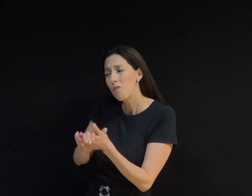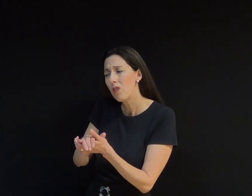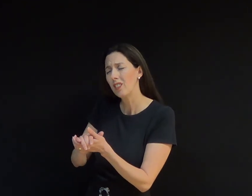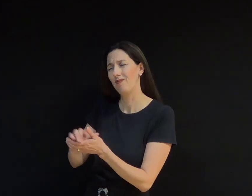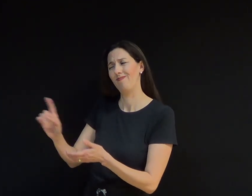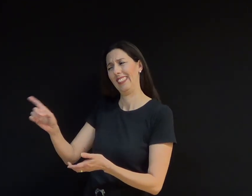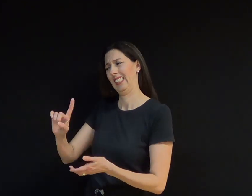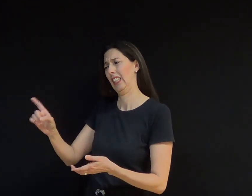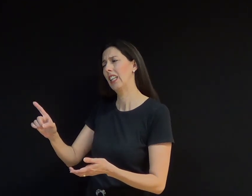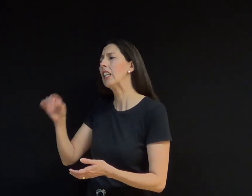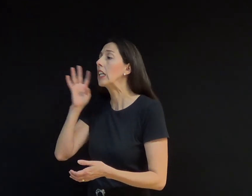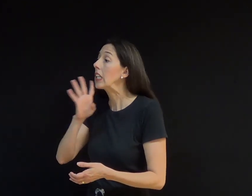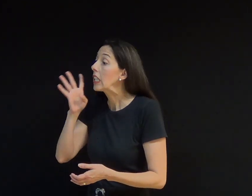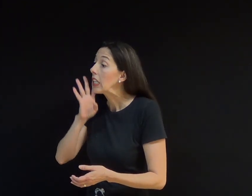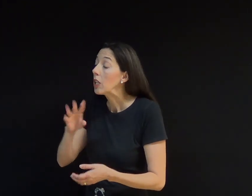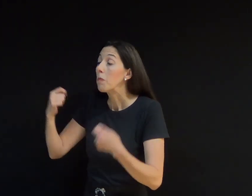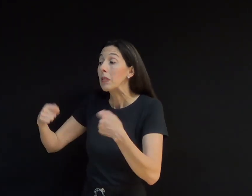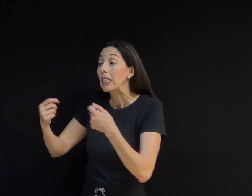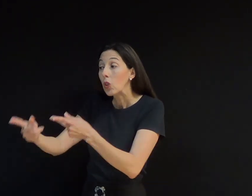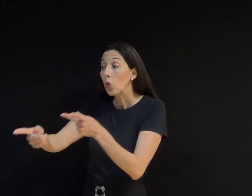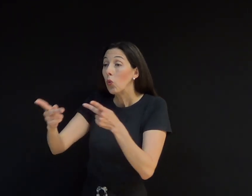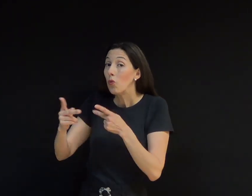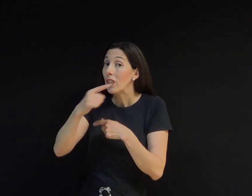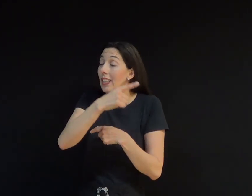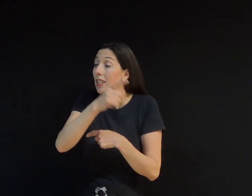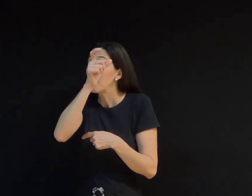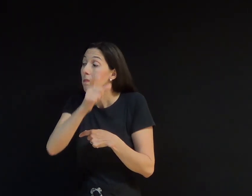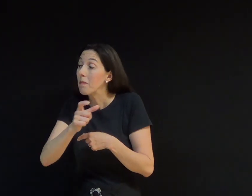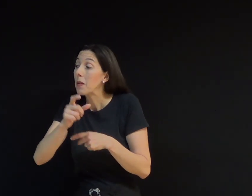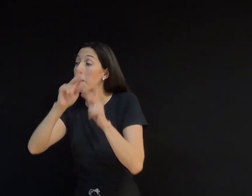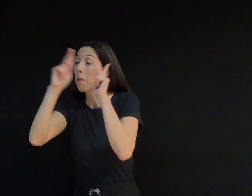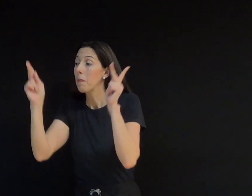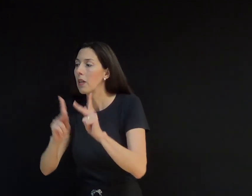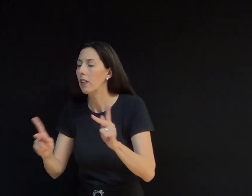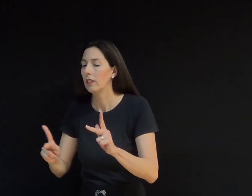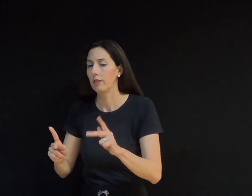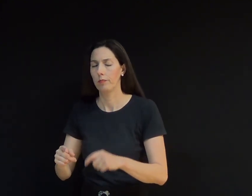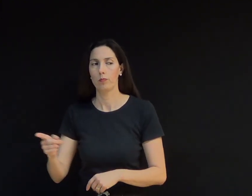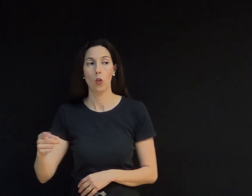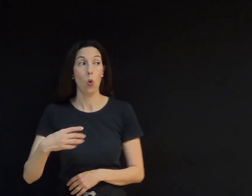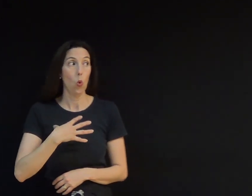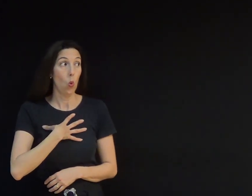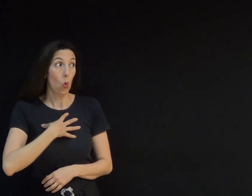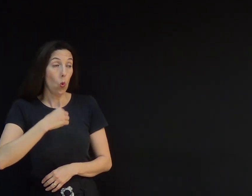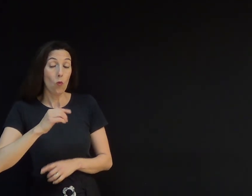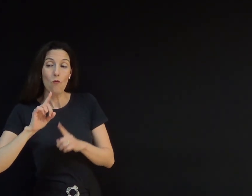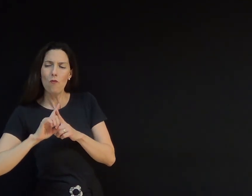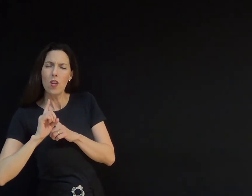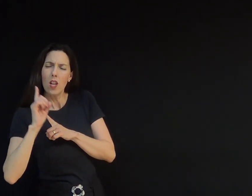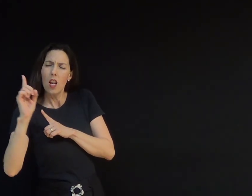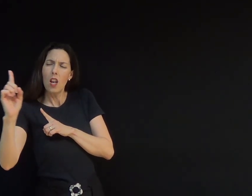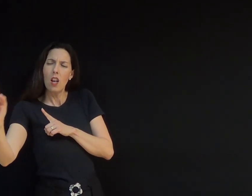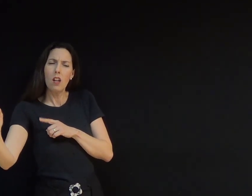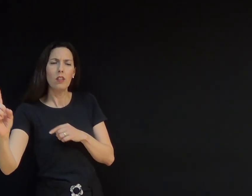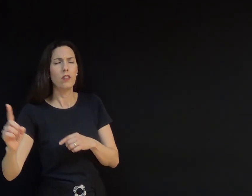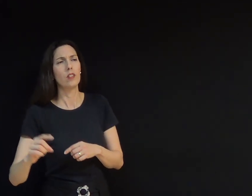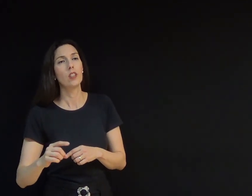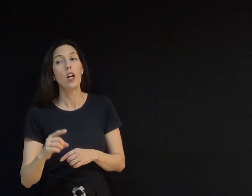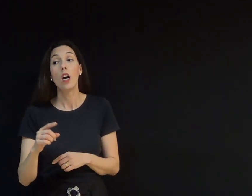querido, por que não convidamos a paz? O filhinho deles ouviu do outro canto da casa. E ele apresentou